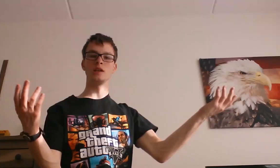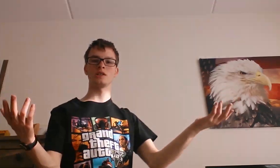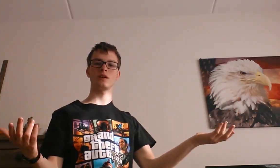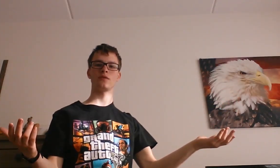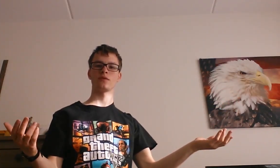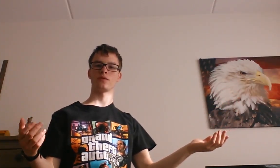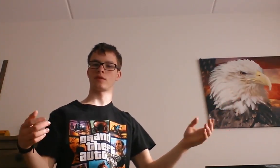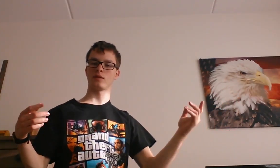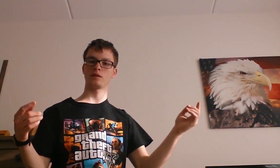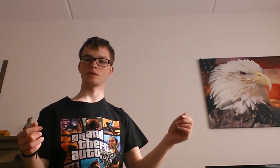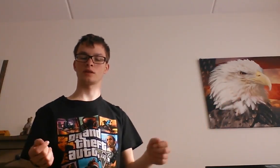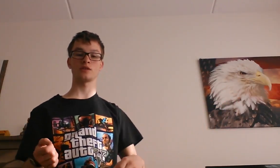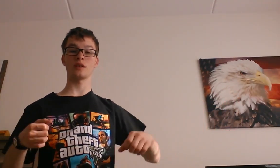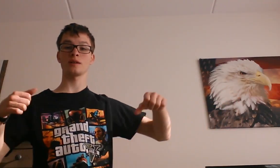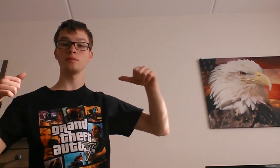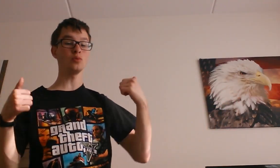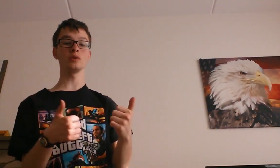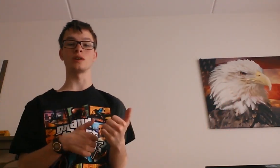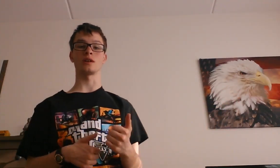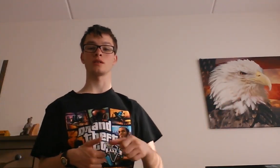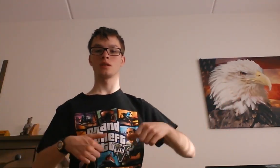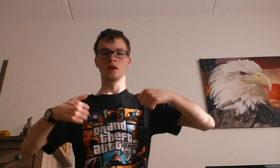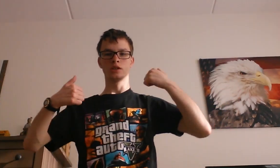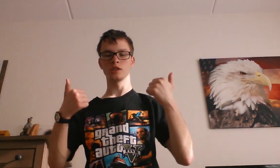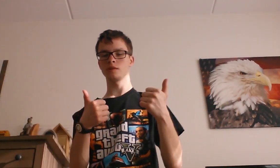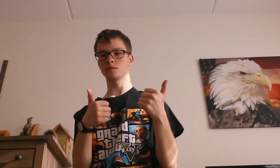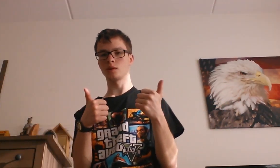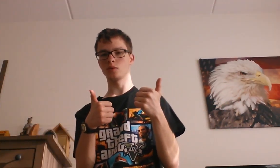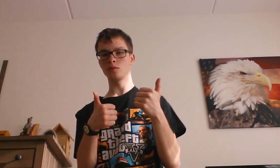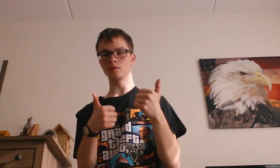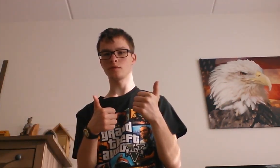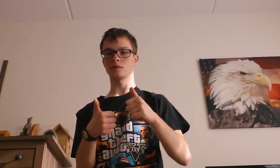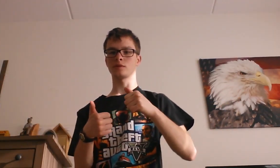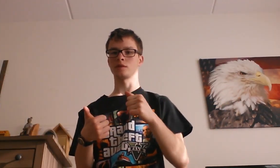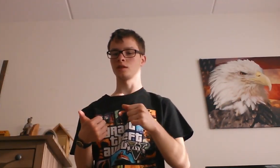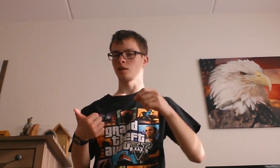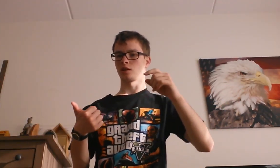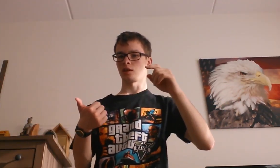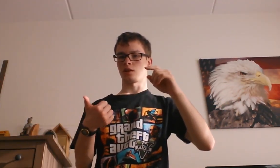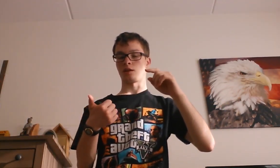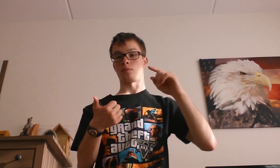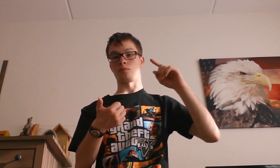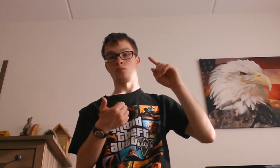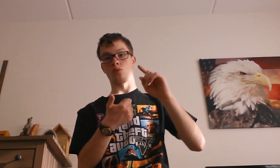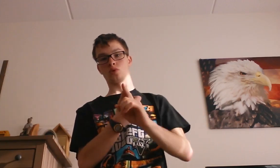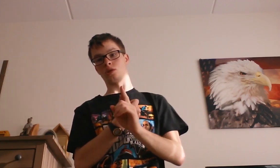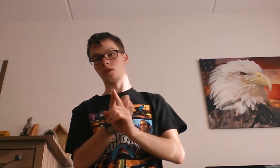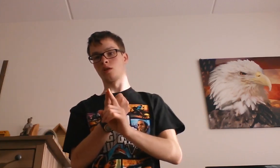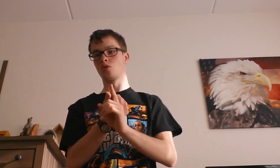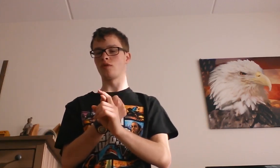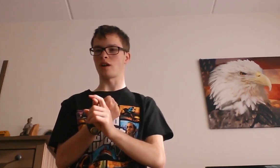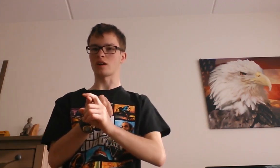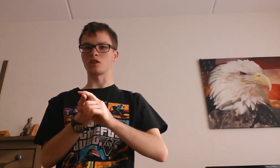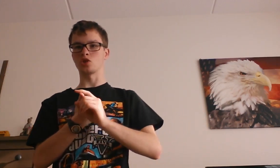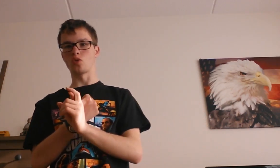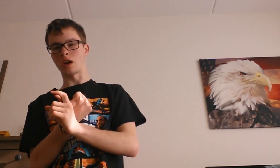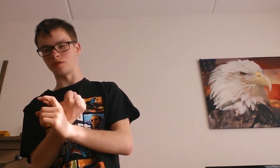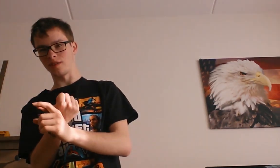Hef vanuit en dat is vandaag oedendag. Zet hem even wel een duimpje, want je hebt moeders die heel vaak zo hard